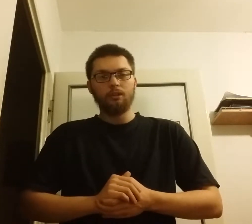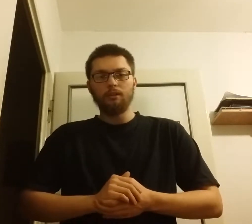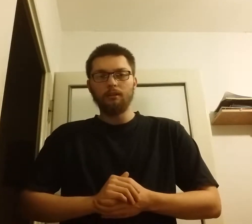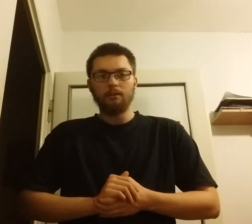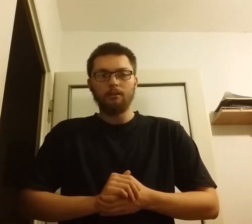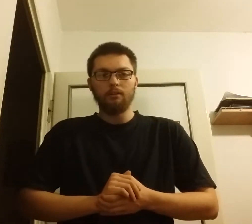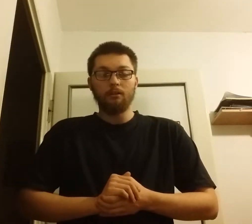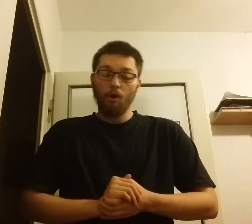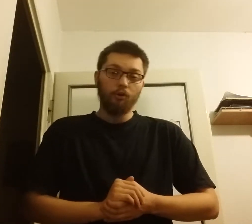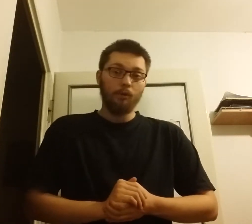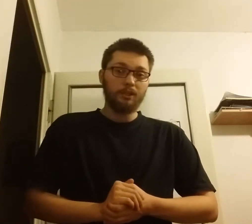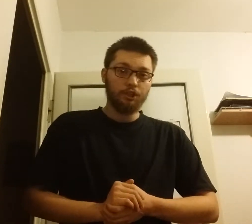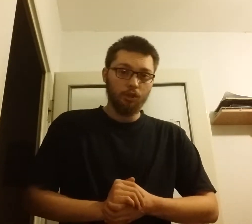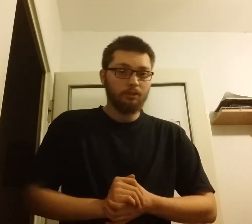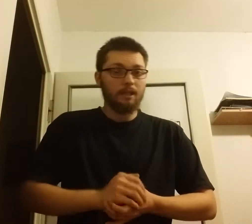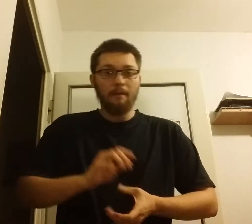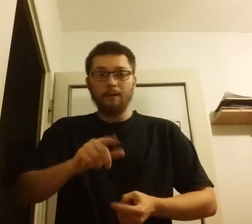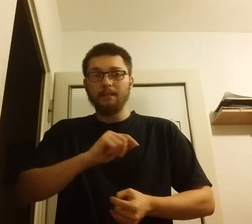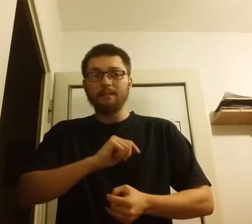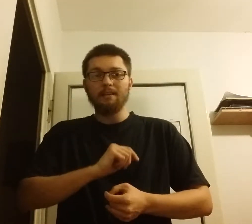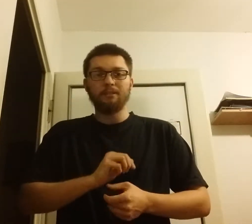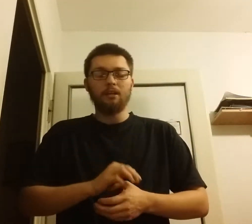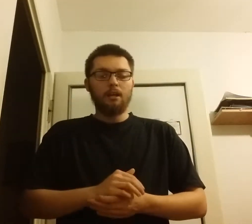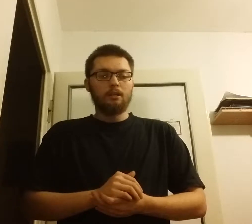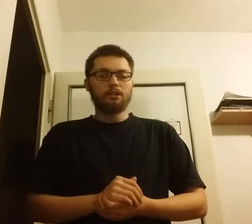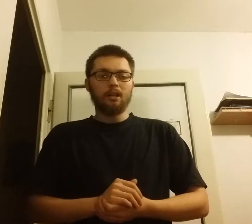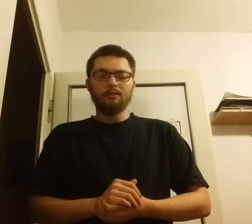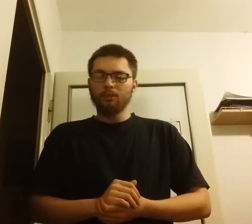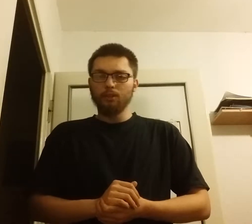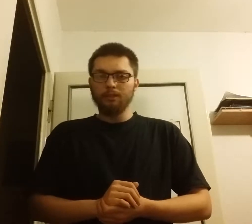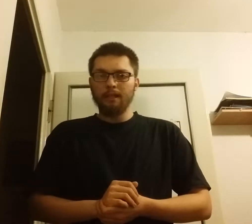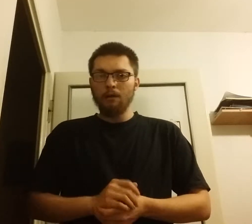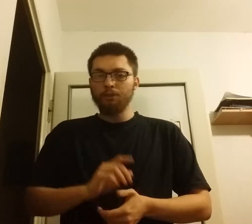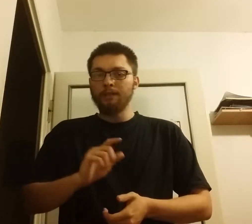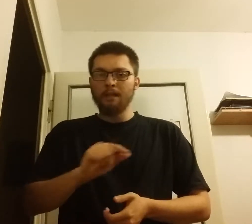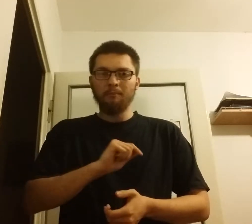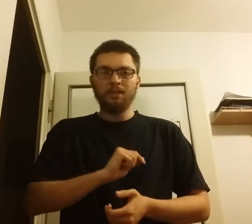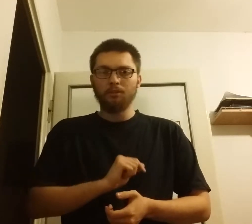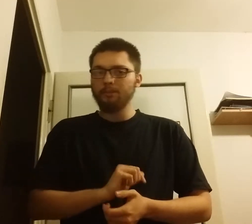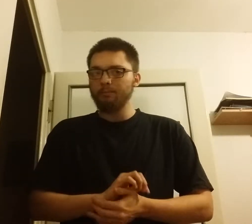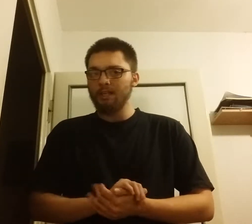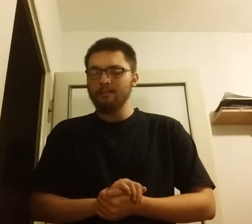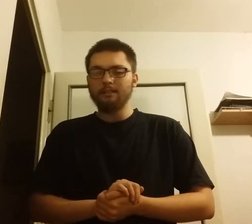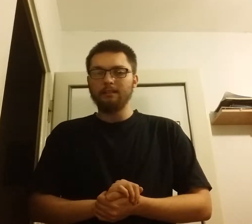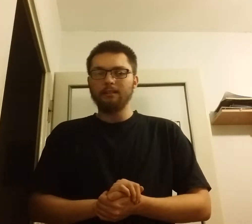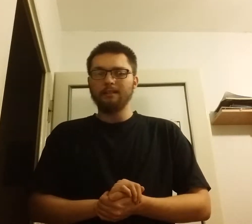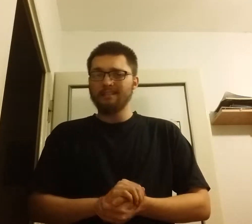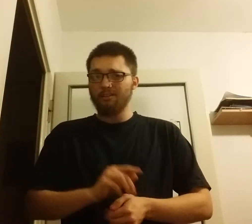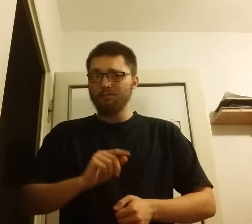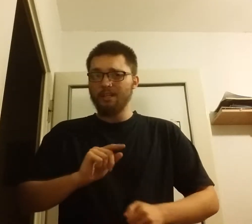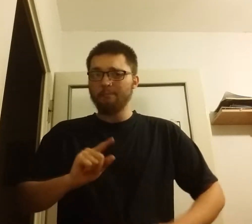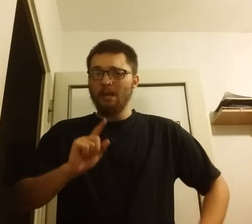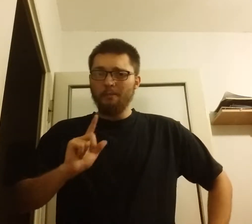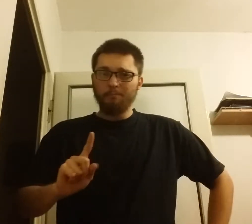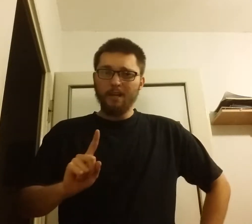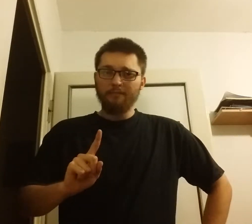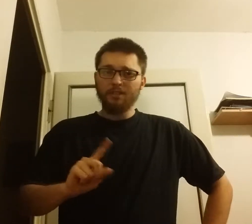ogromne środki, a pamiętajmy, że to rozegrało się na miesiąc przed zakończeniem I